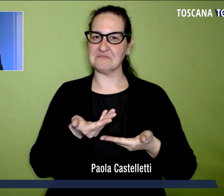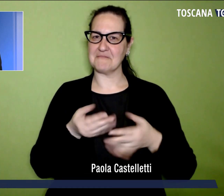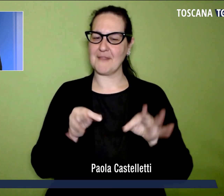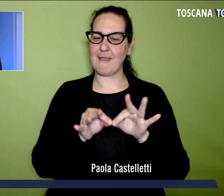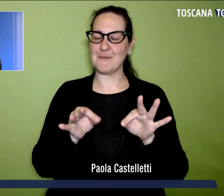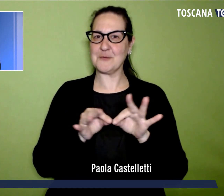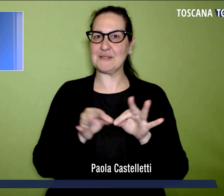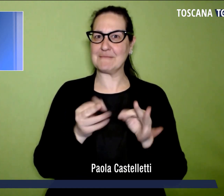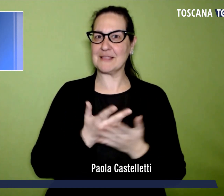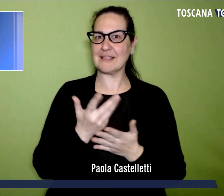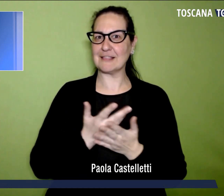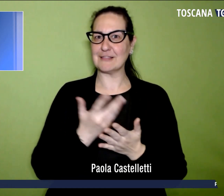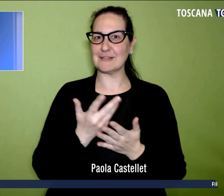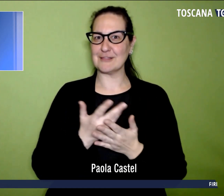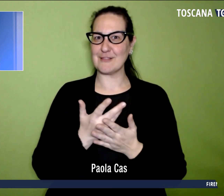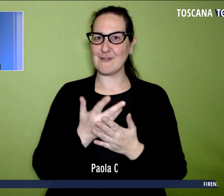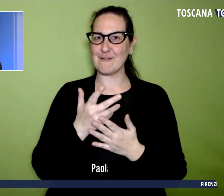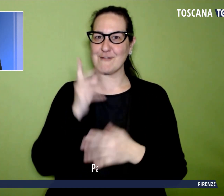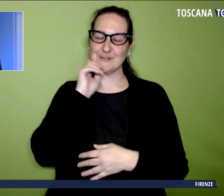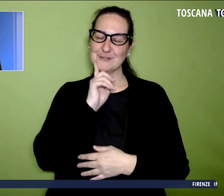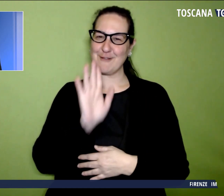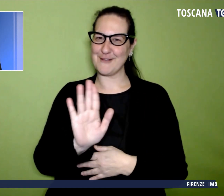con il Lettere Giornale per i sordi.